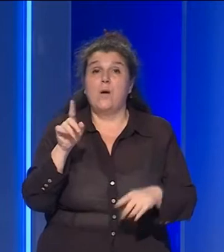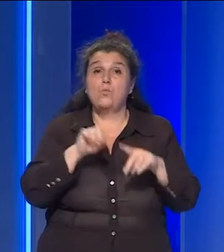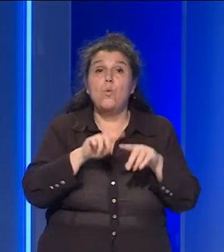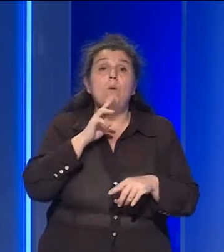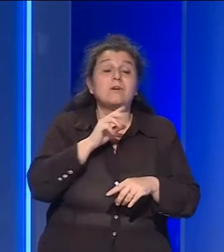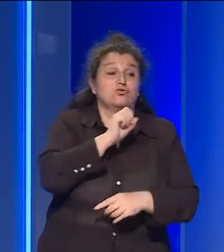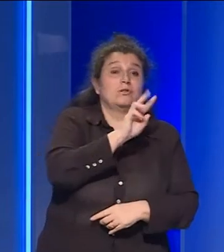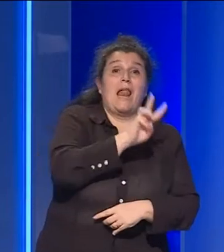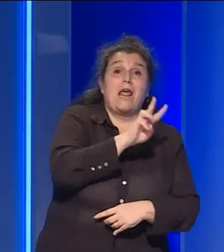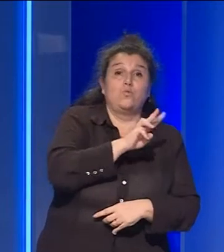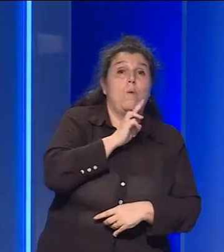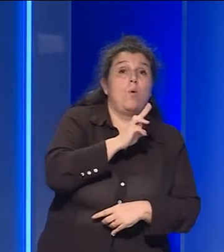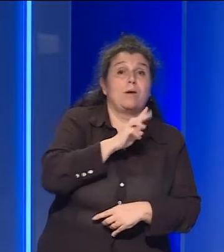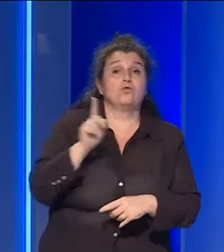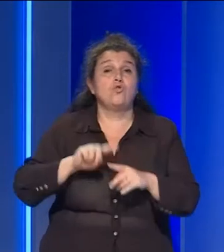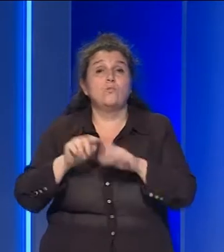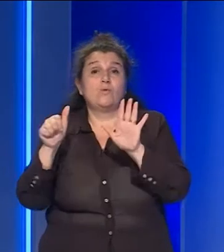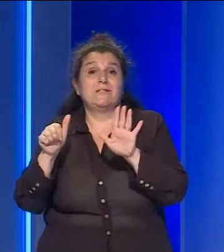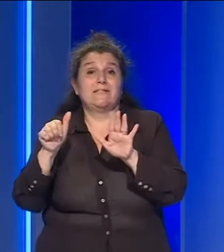alle 18 e 30.